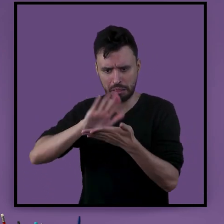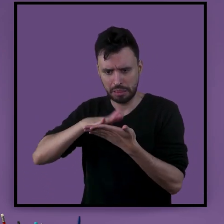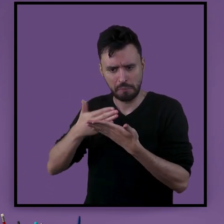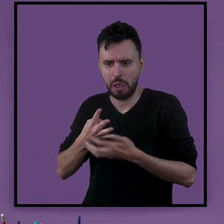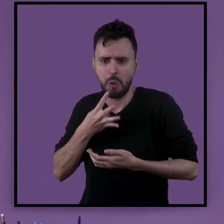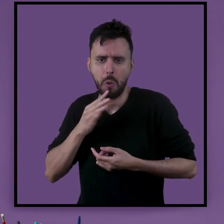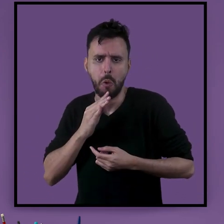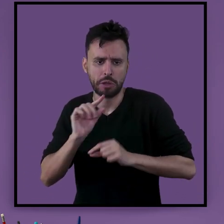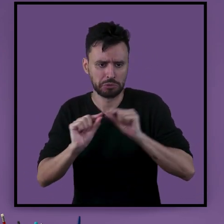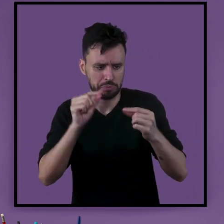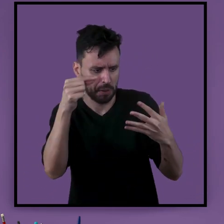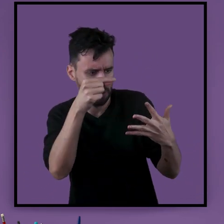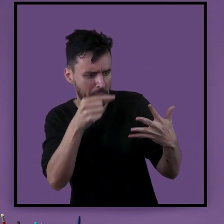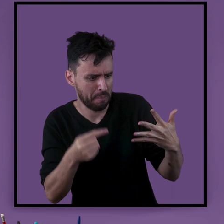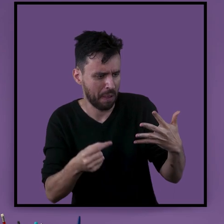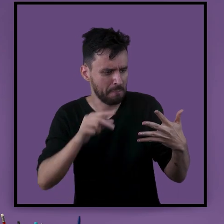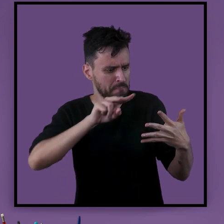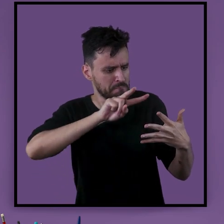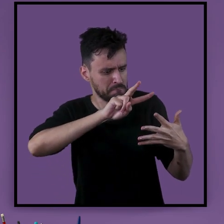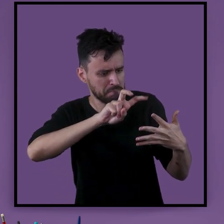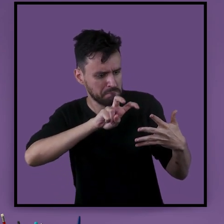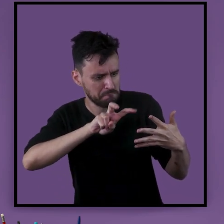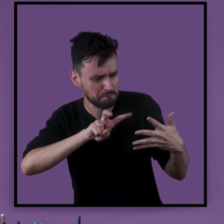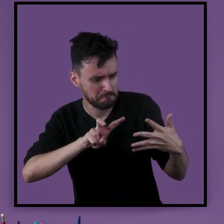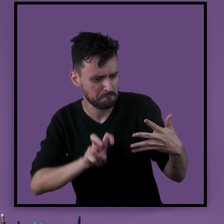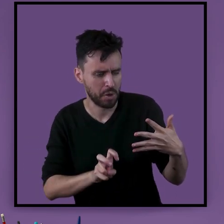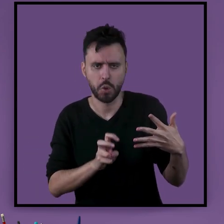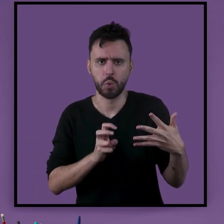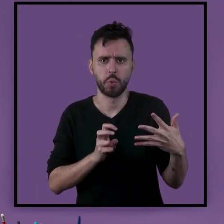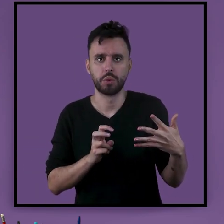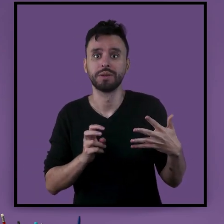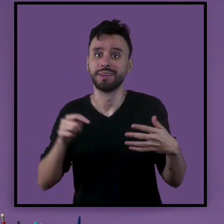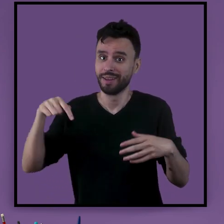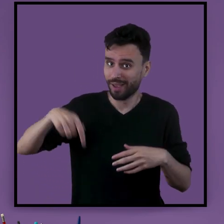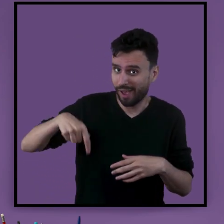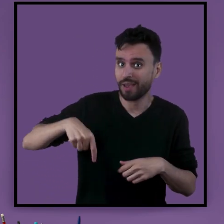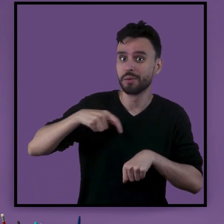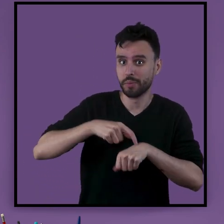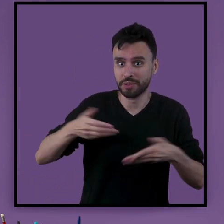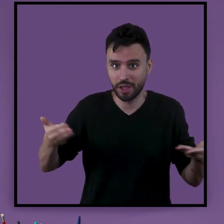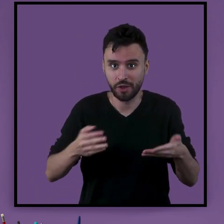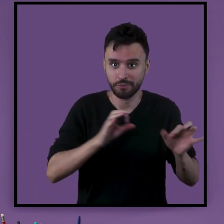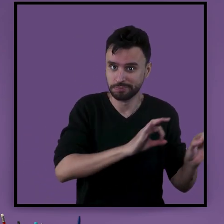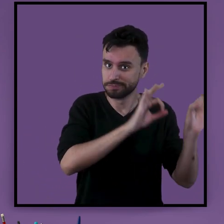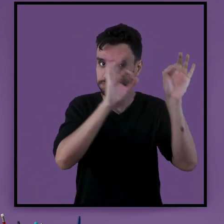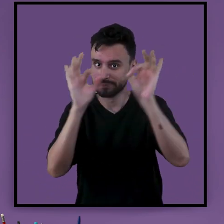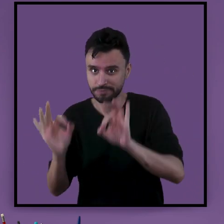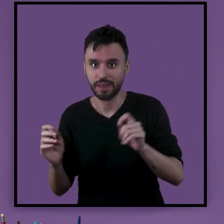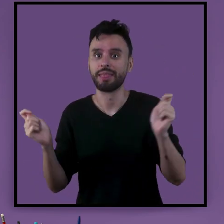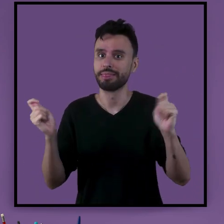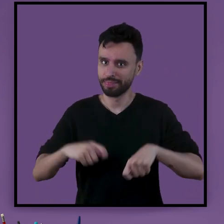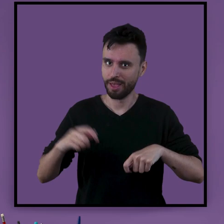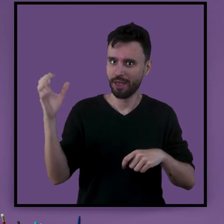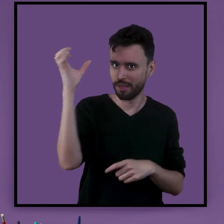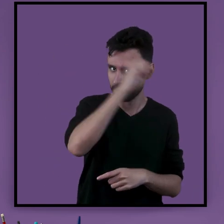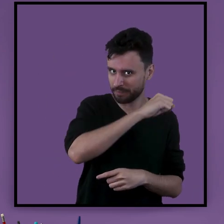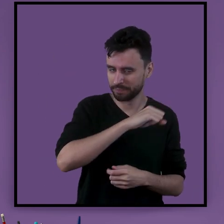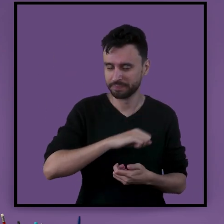Libras e não sei a diferença para reconhecer. É nesse momento, nesse canal, que você vai aprender agora. Vamos lá?